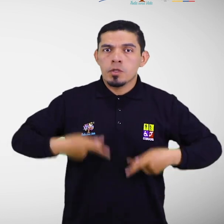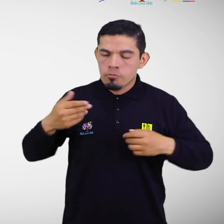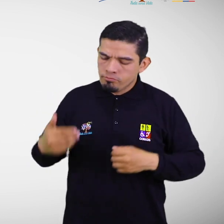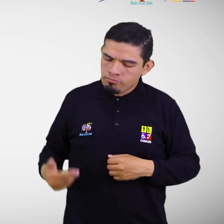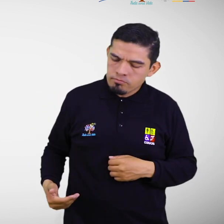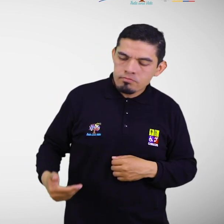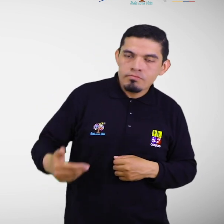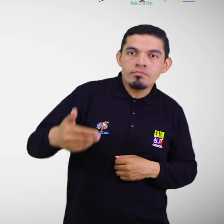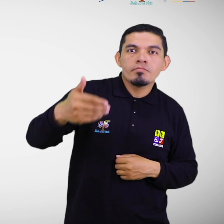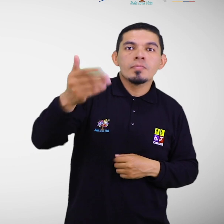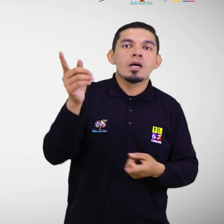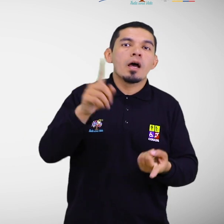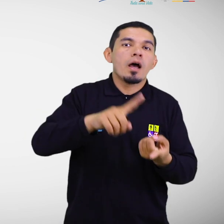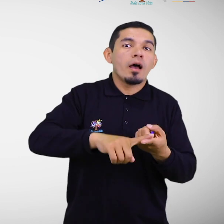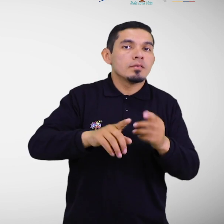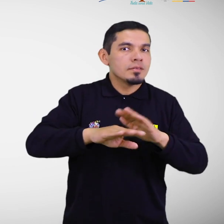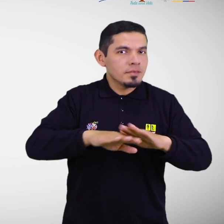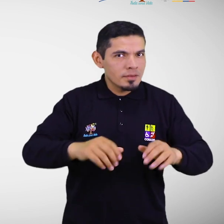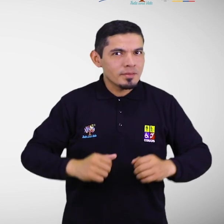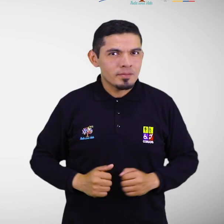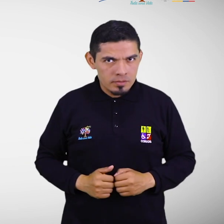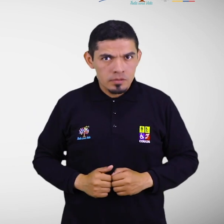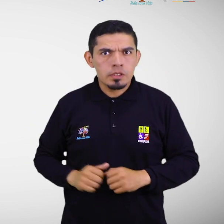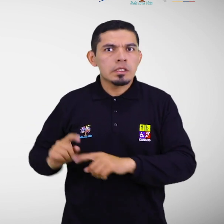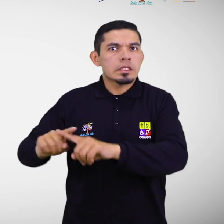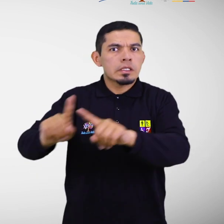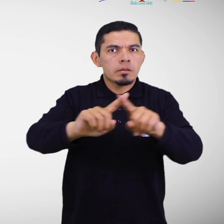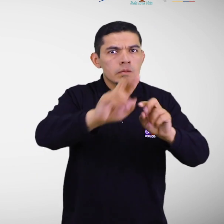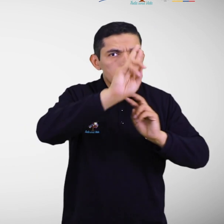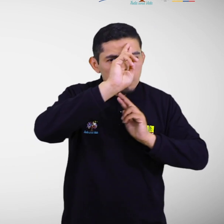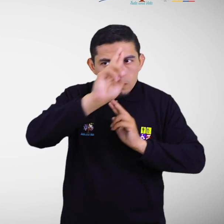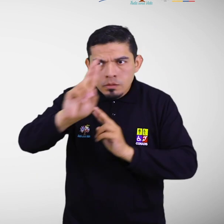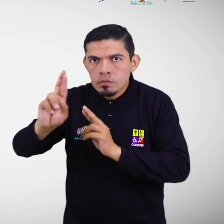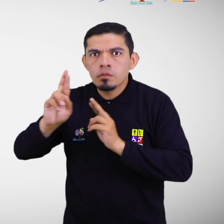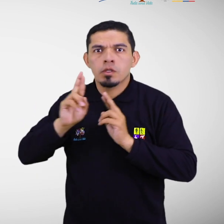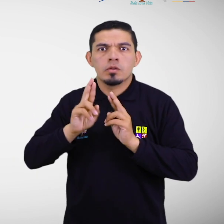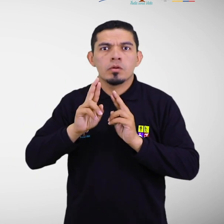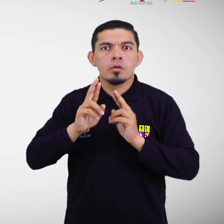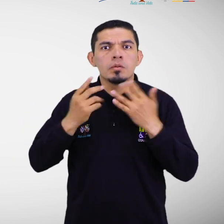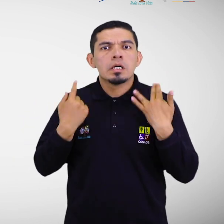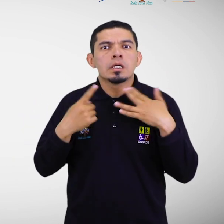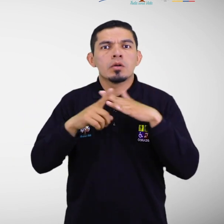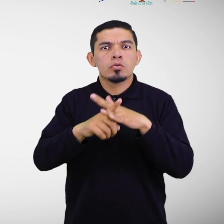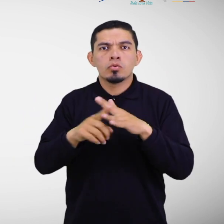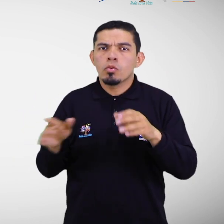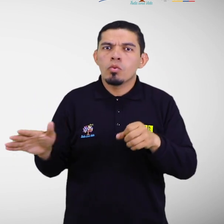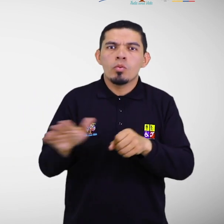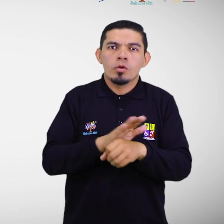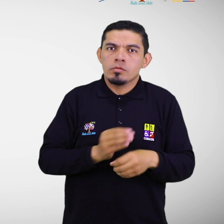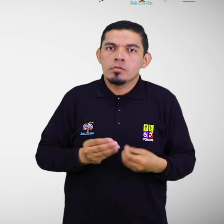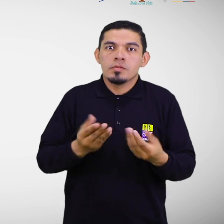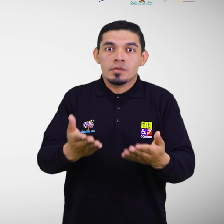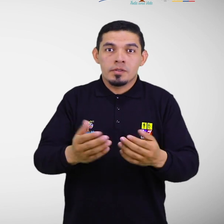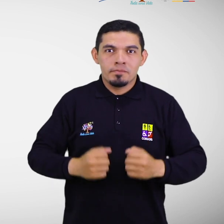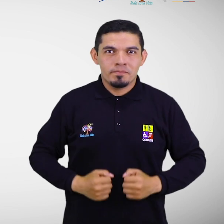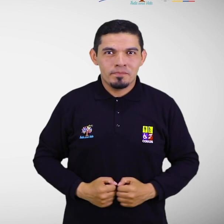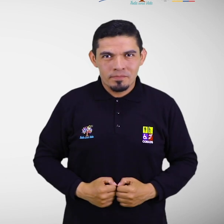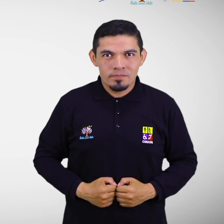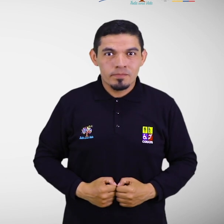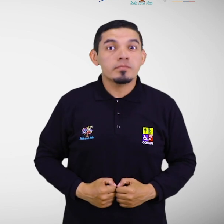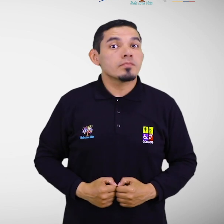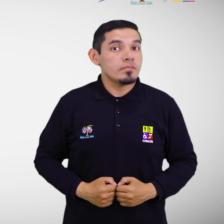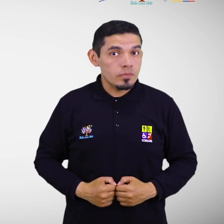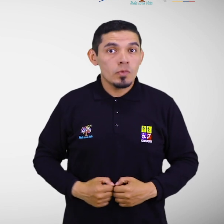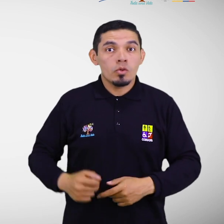con profundo respeto a las identidades diversas y con respuestas inclusivas e integrales. El Consejo Nacional